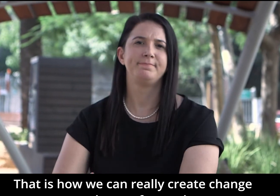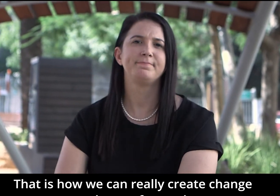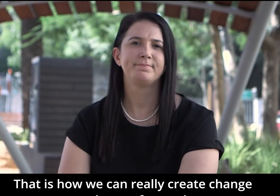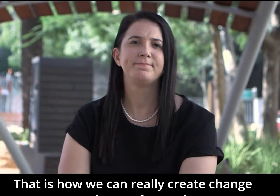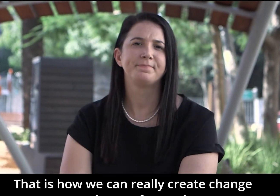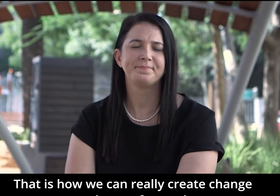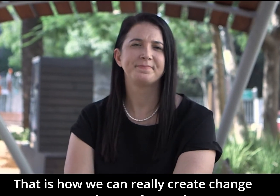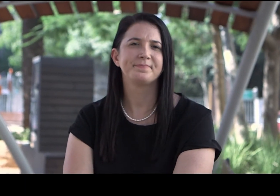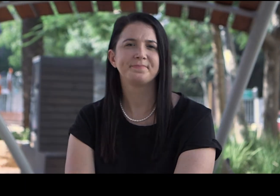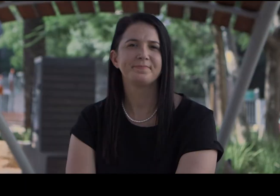חזק יותר